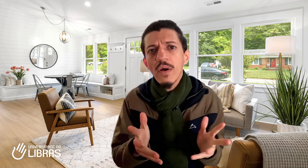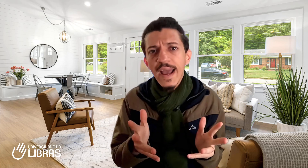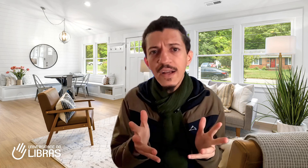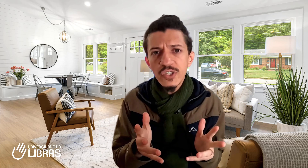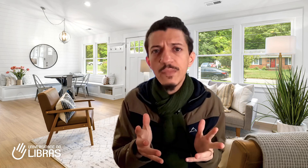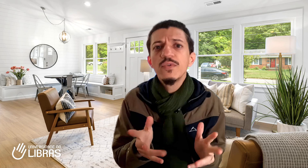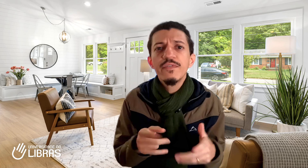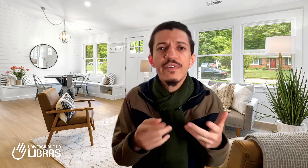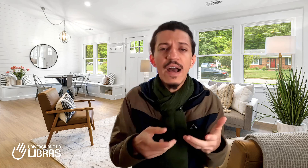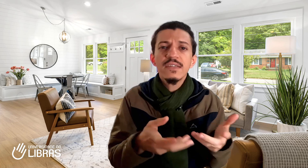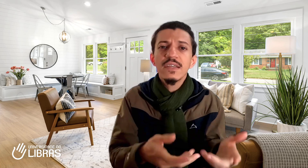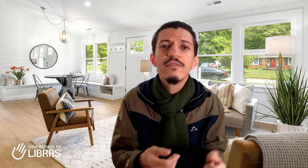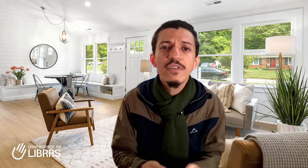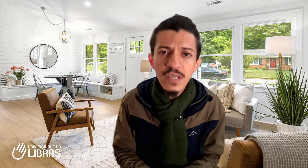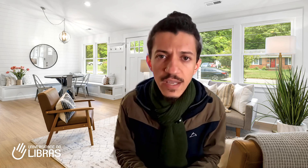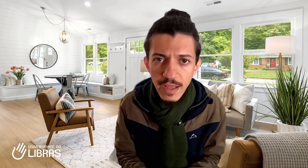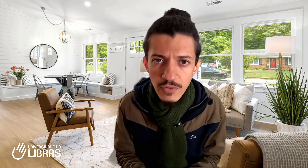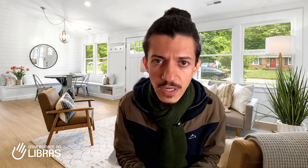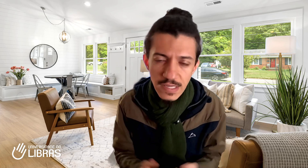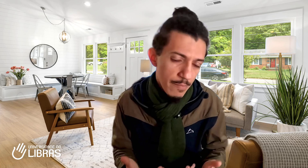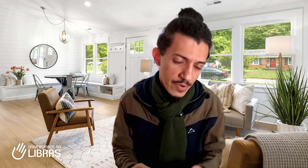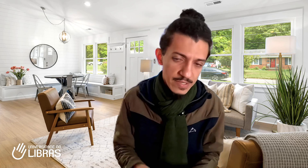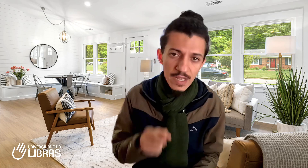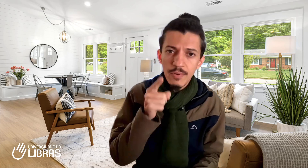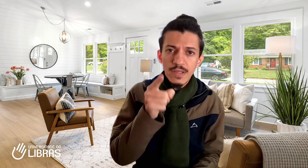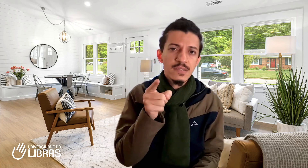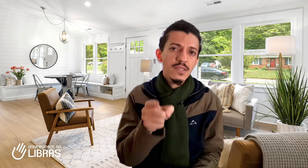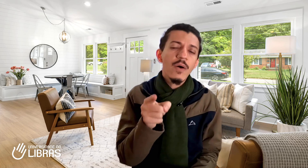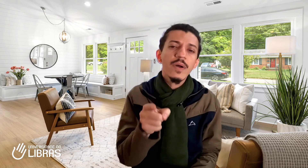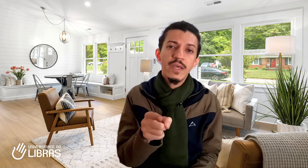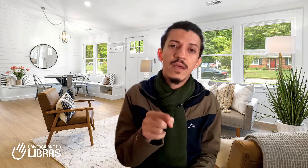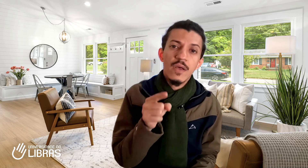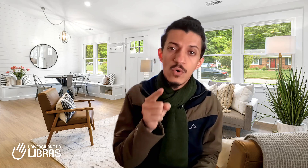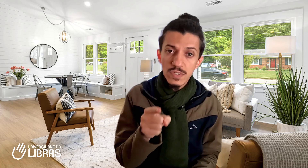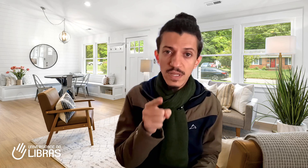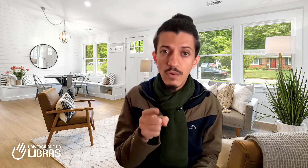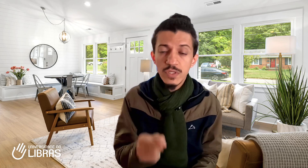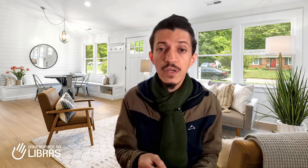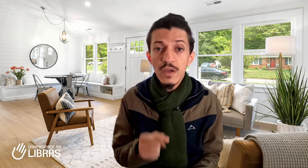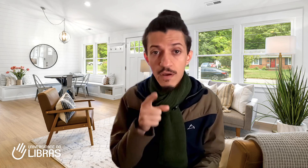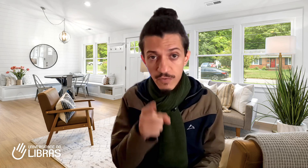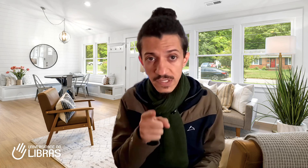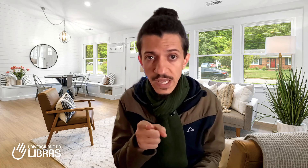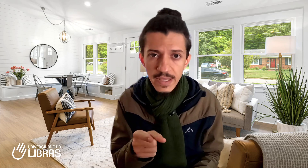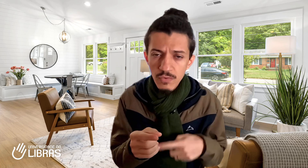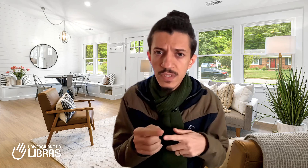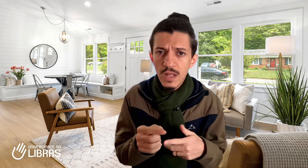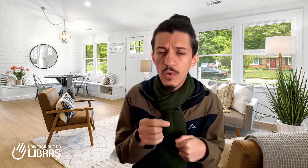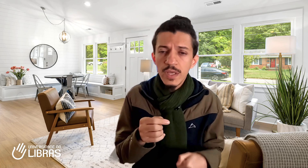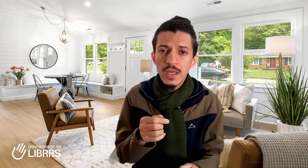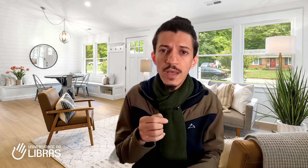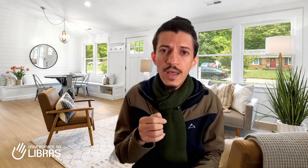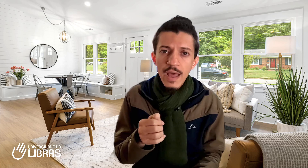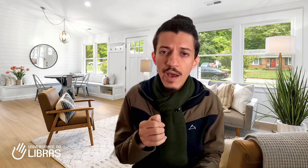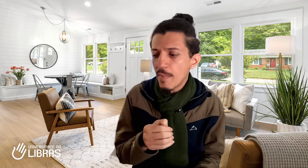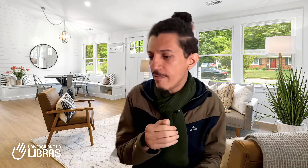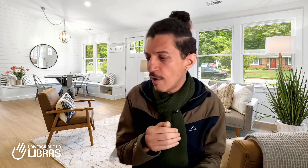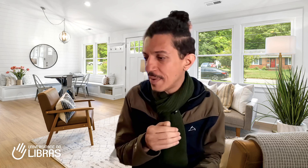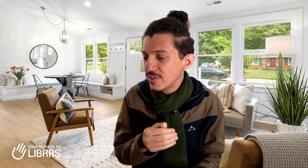tipo de frase que você queira utilizar. Por exemplo, esse sinal aqui, o sinal de você, que é um sinal que é uma forma de